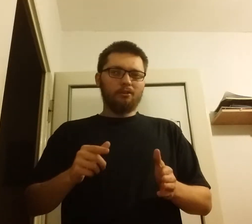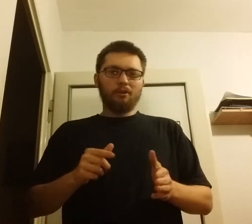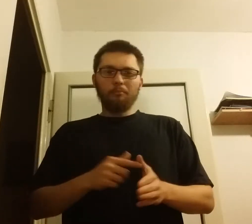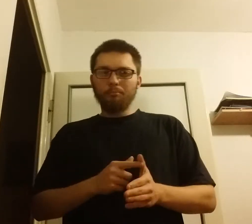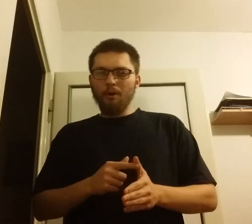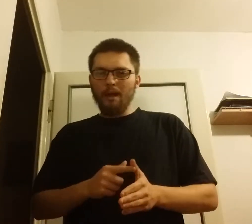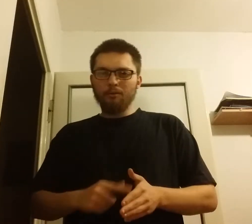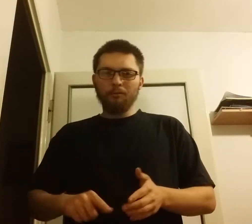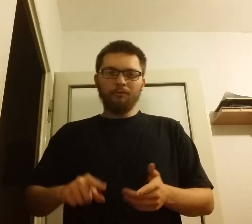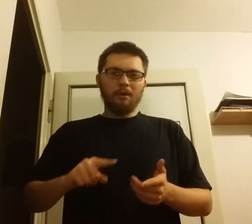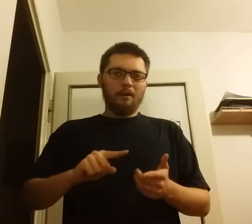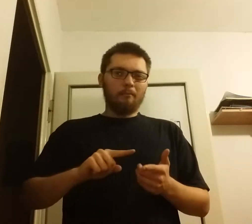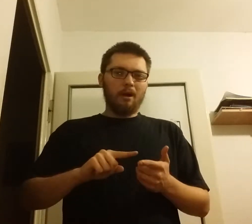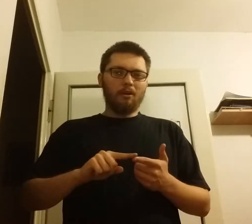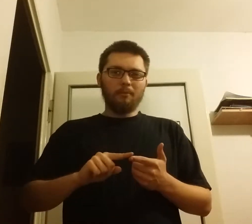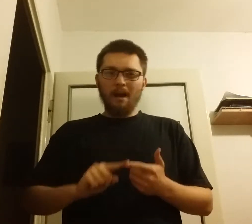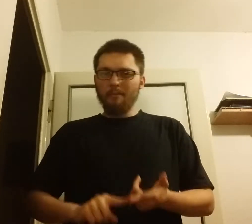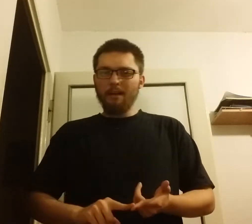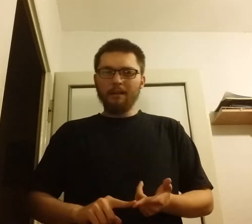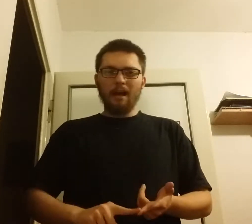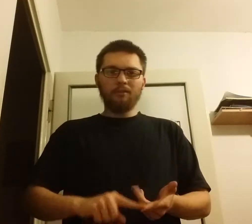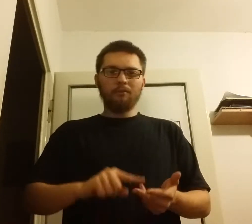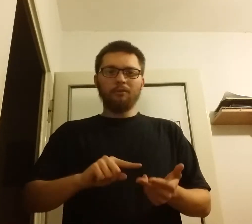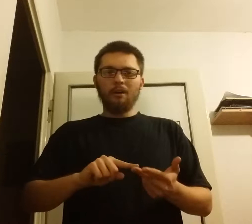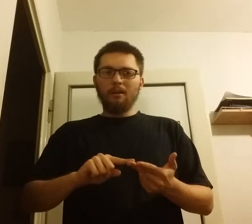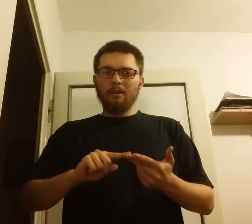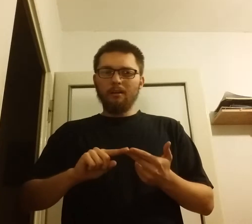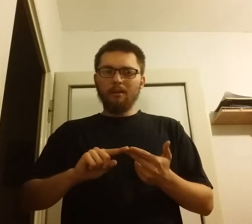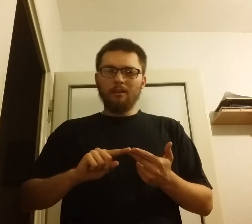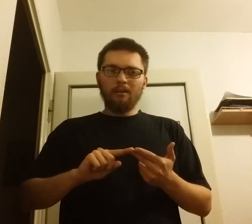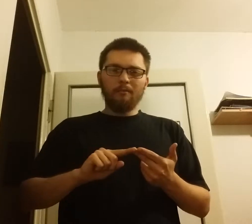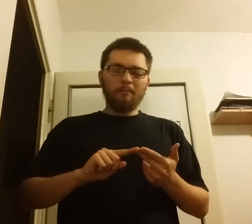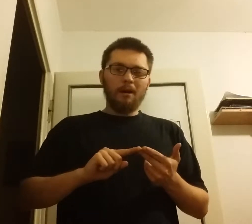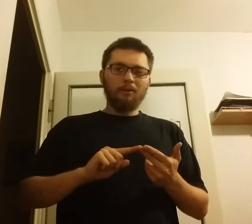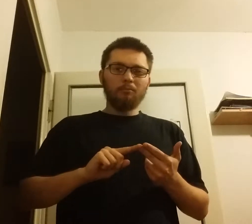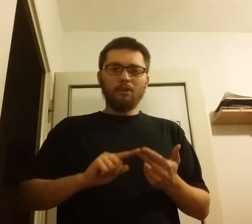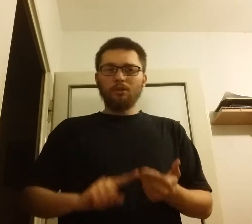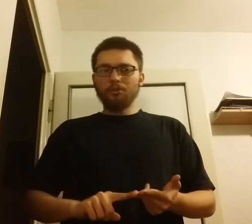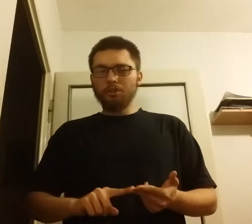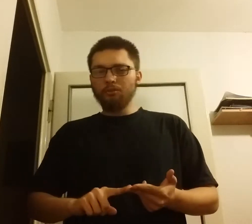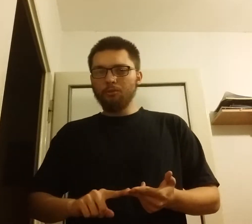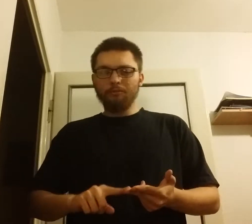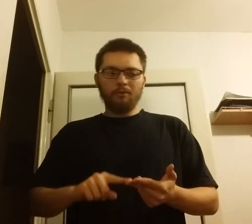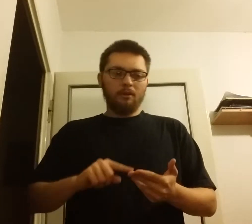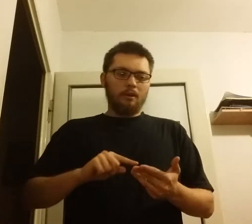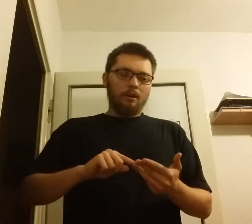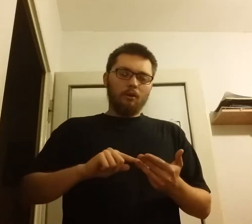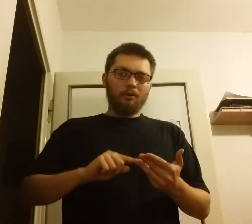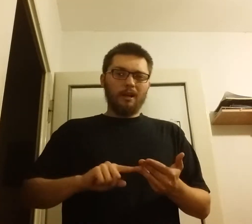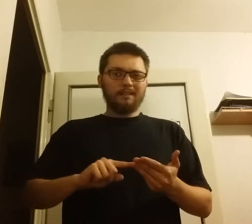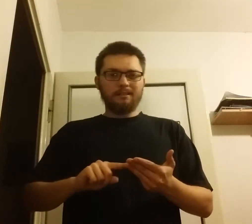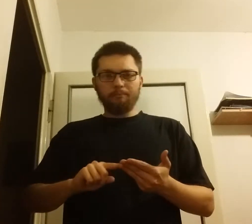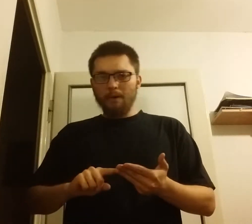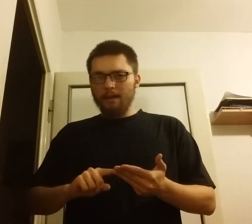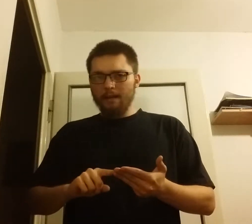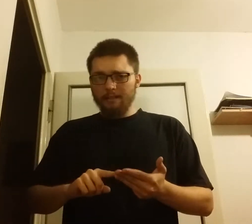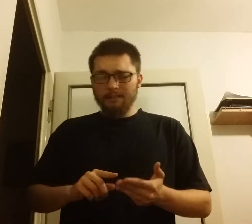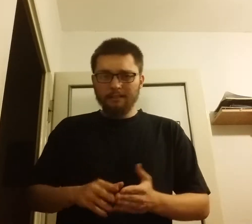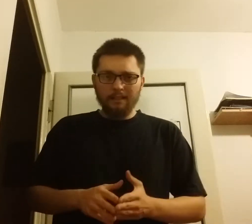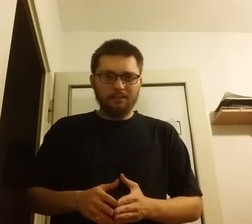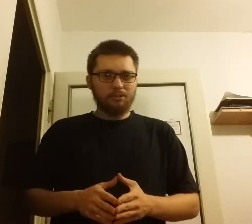Polaków, mają Amerykanów, mają Żydów oraz parę innych nacji,